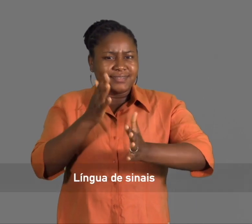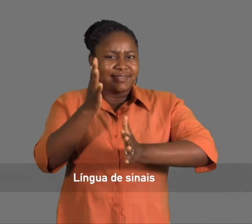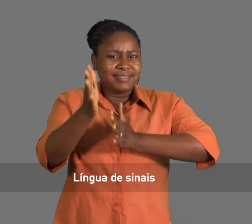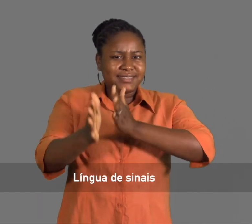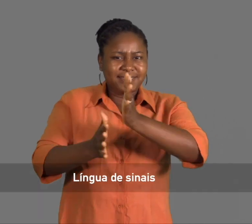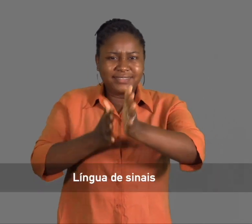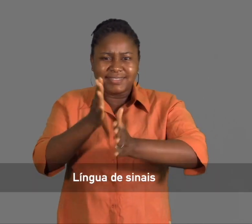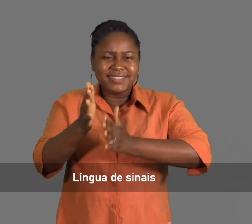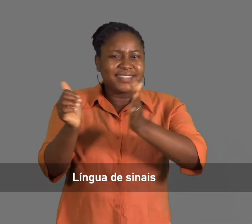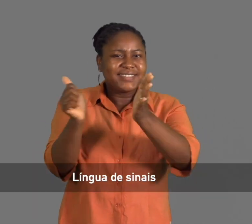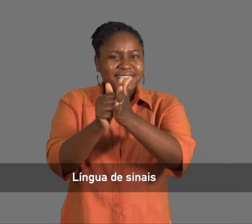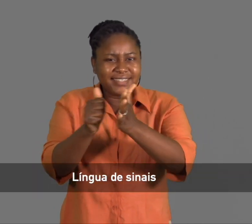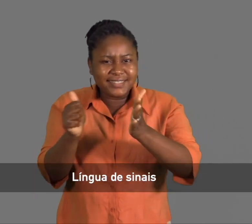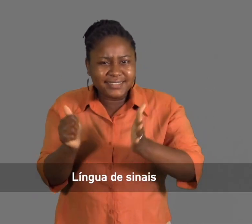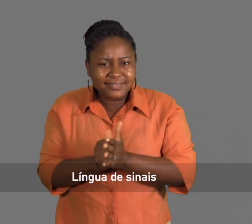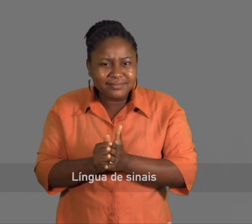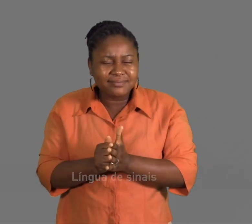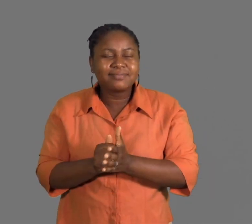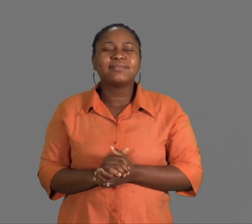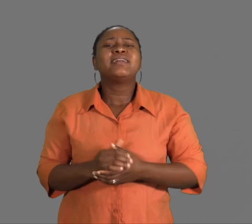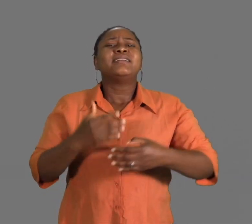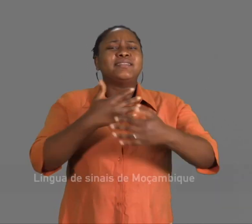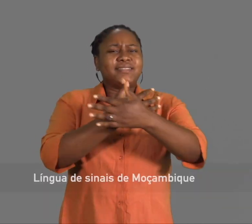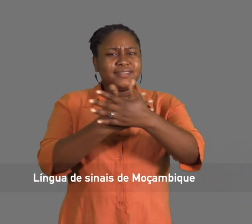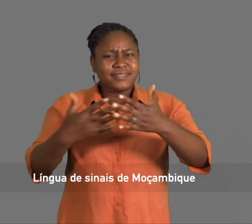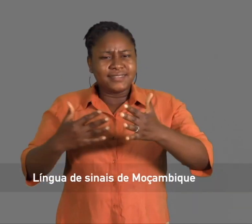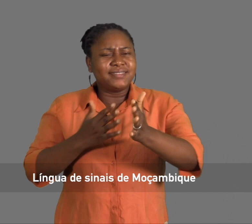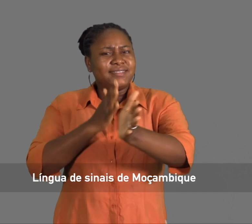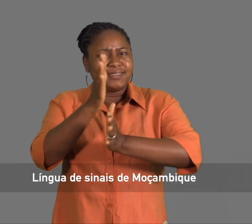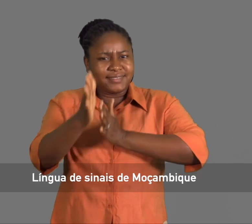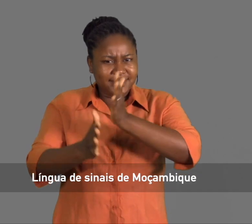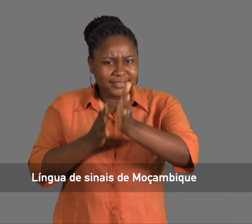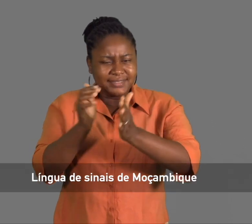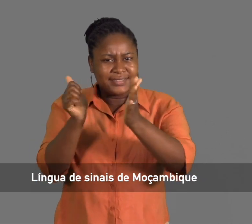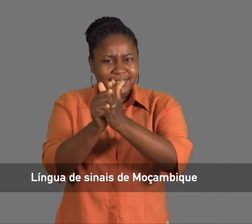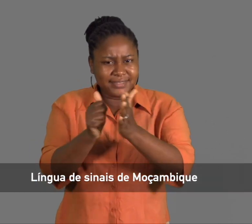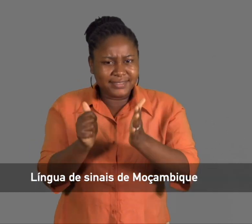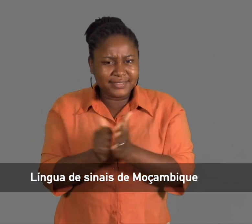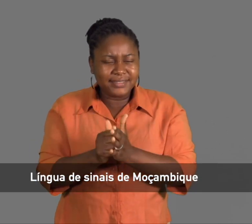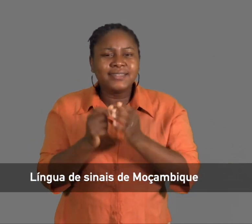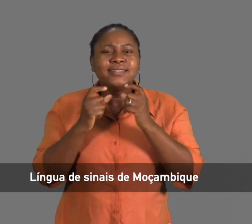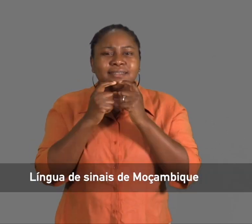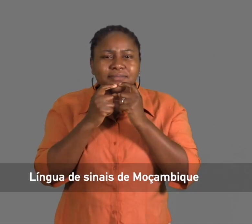Língua de Sinais Língua de Sinais de Moçambique